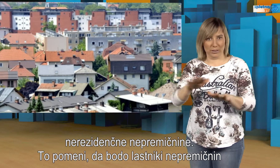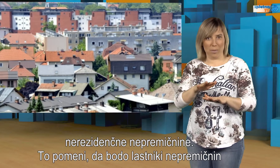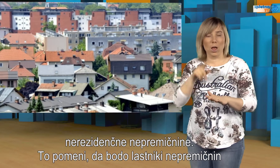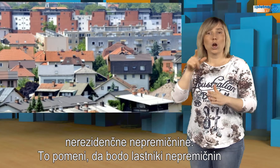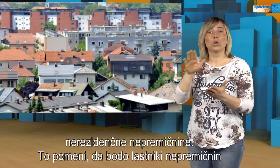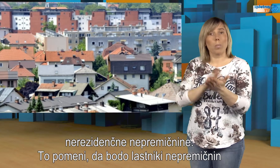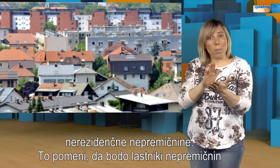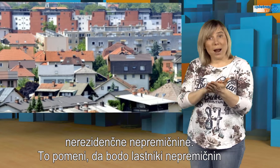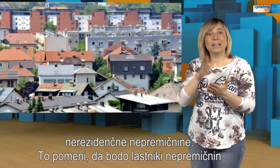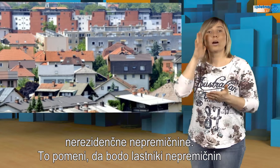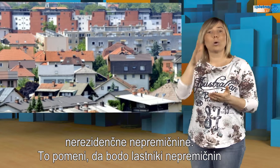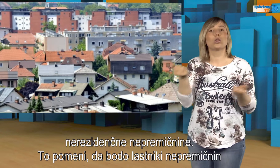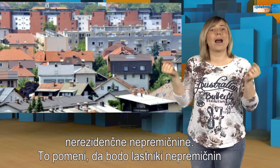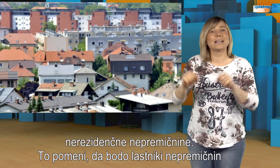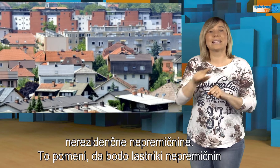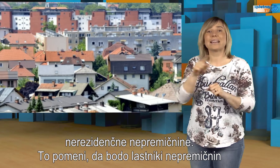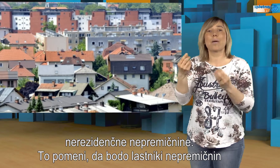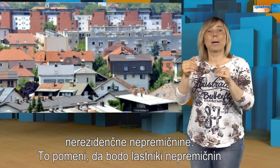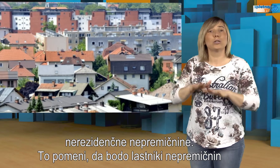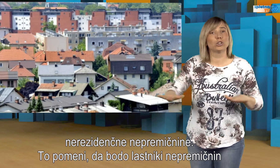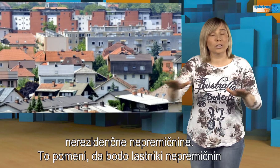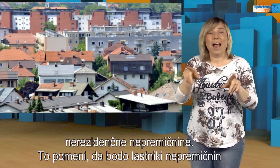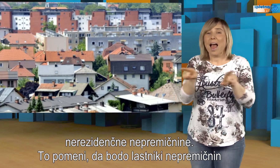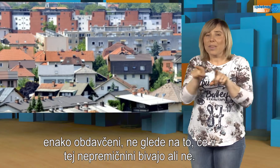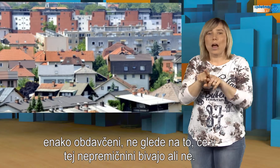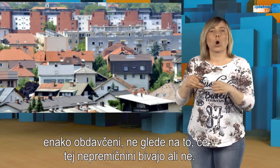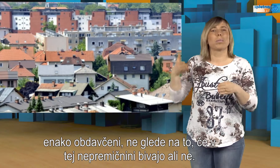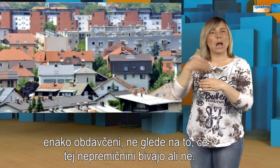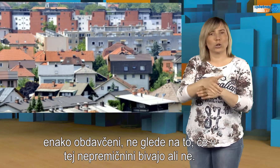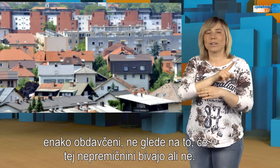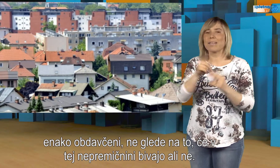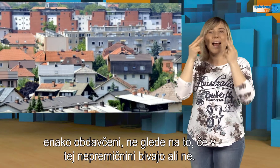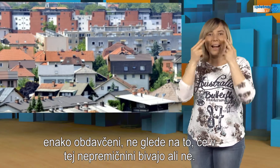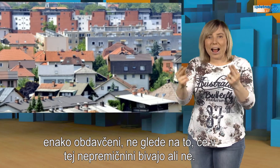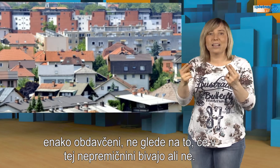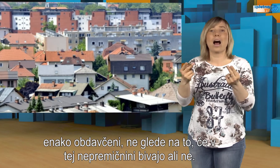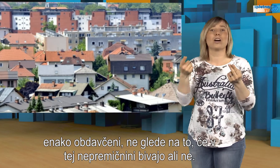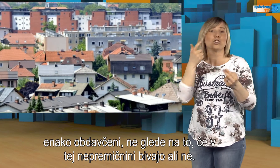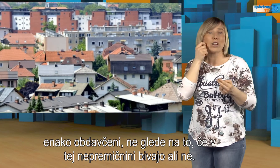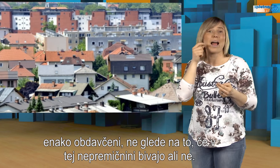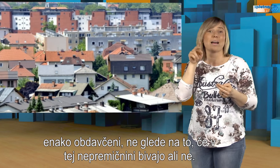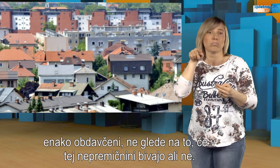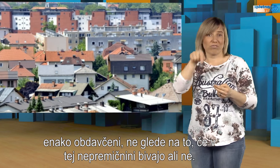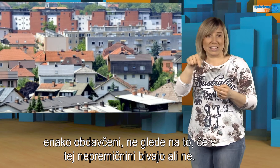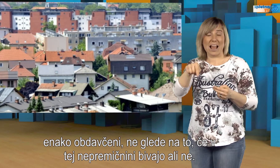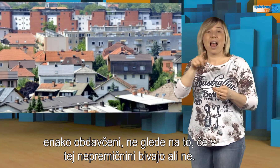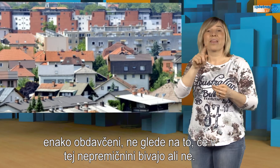To pomeni, da bodo lastniki neprimičnin enako obdavčeni, ne glede na to, če v tej neprimičnine bivajo ali ne.